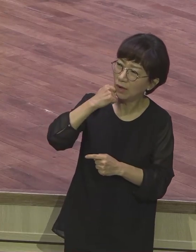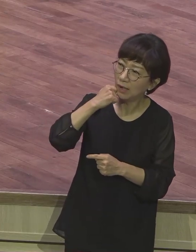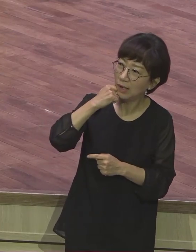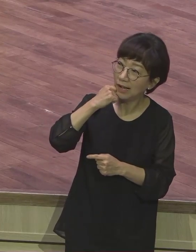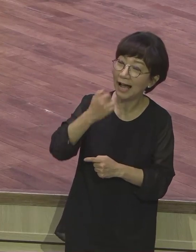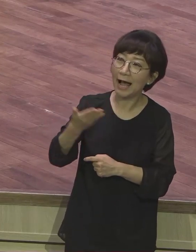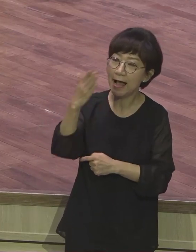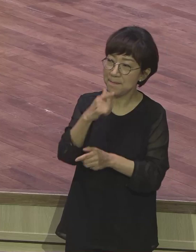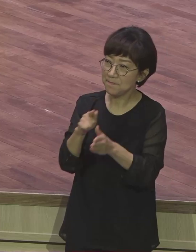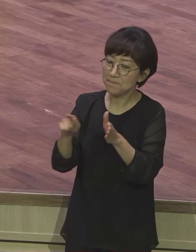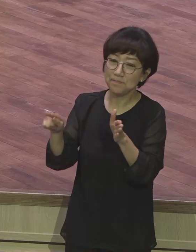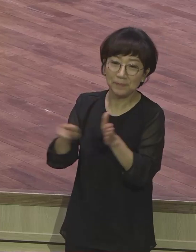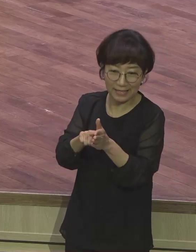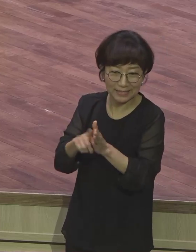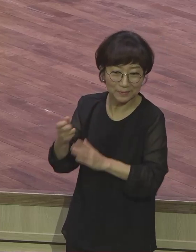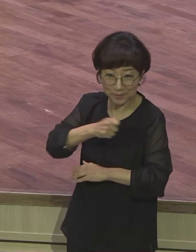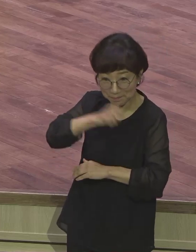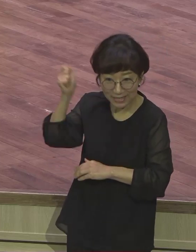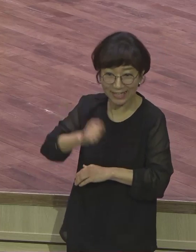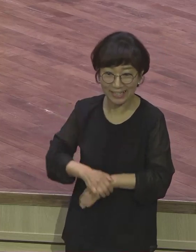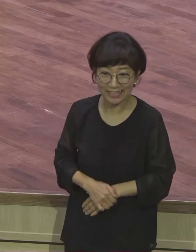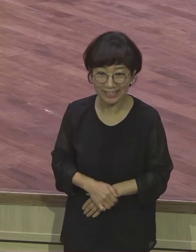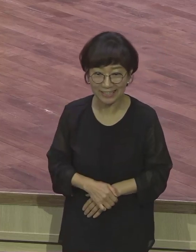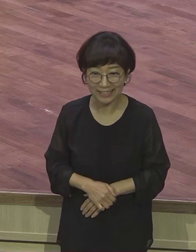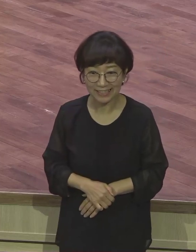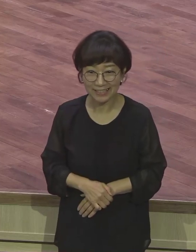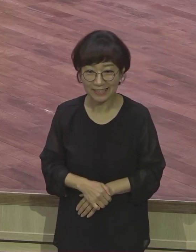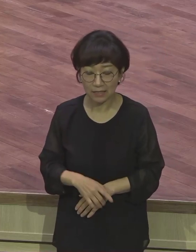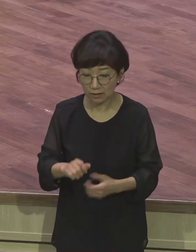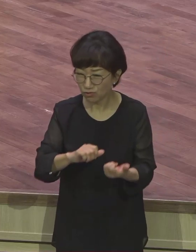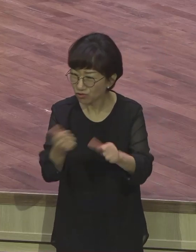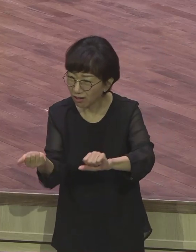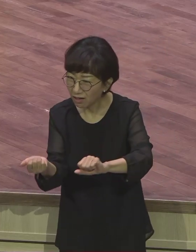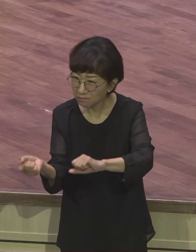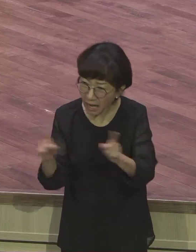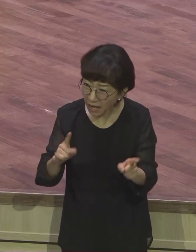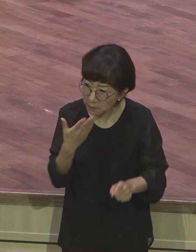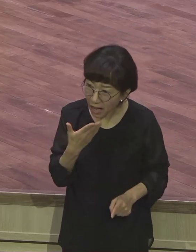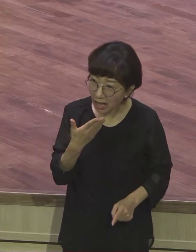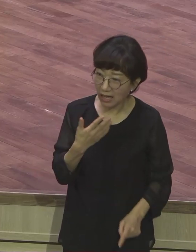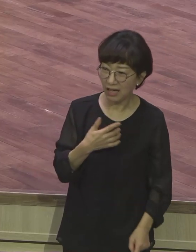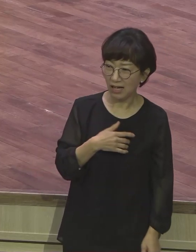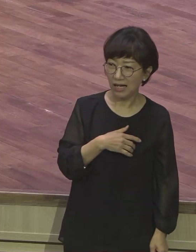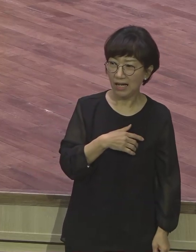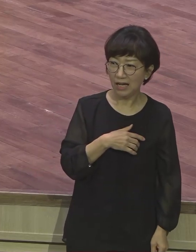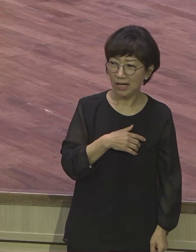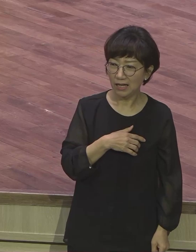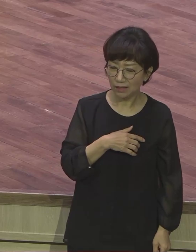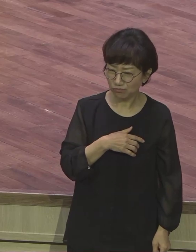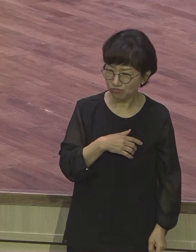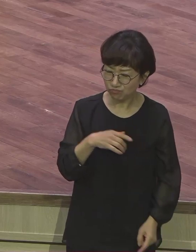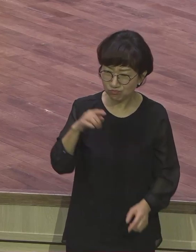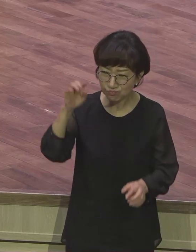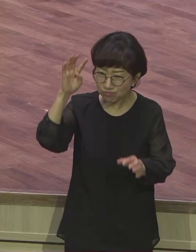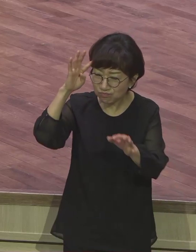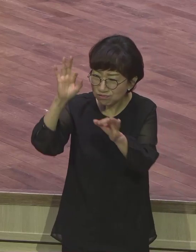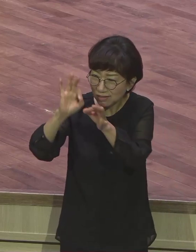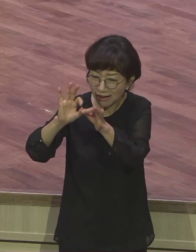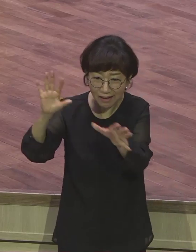무슨 바다를 가릅니까? 무슨 죽은자를 살립니까? 말도 안 되는 소리 하나도 상식적으로 우리 인간의 한계를